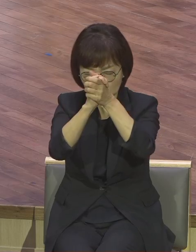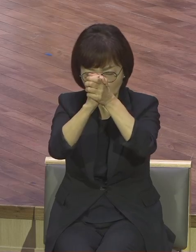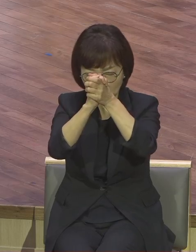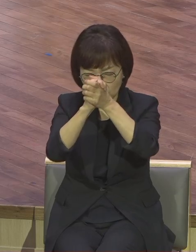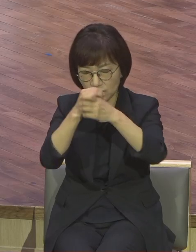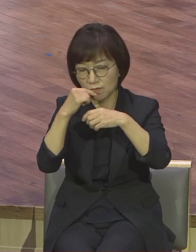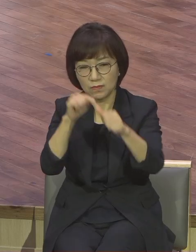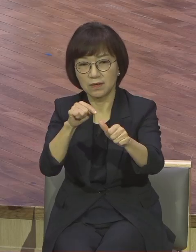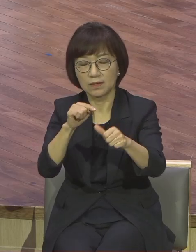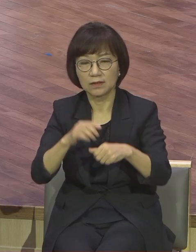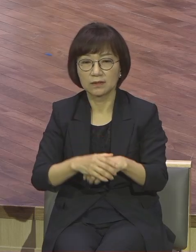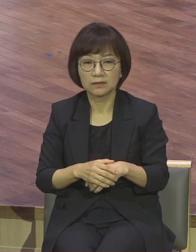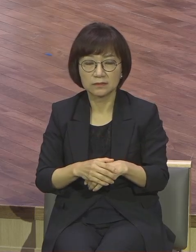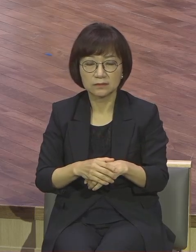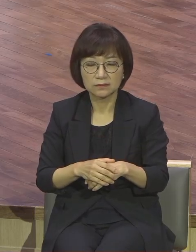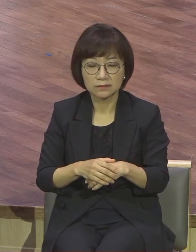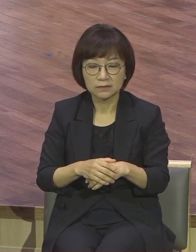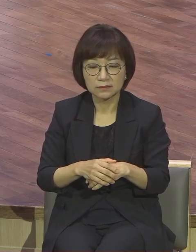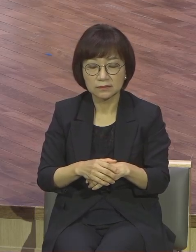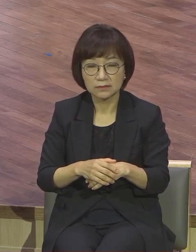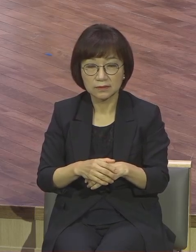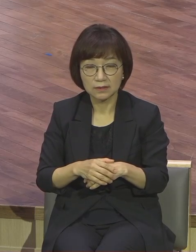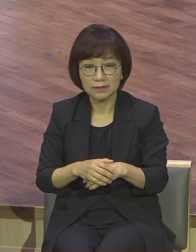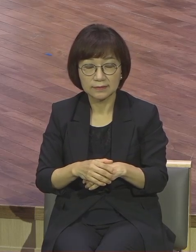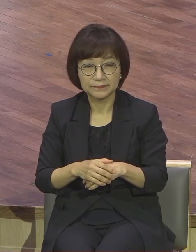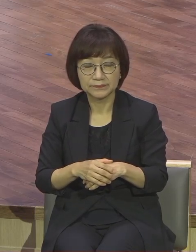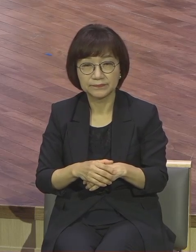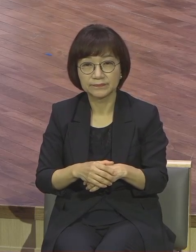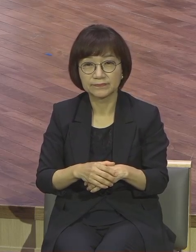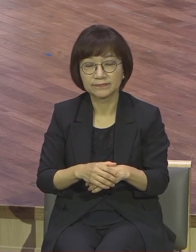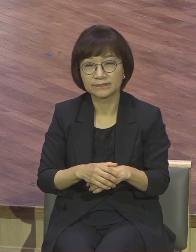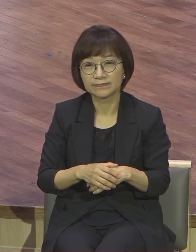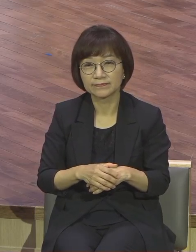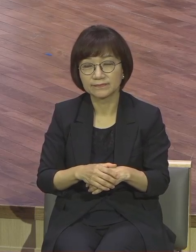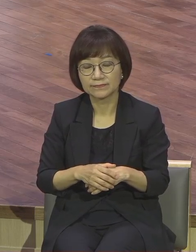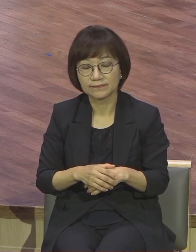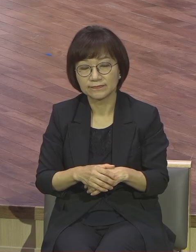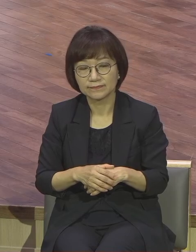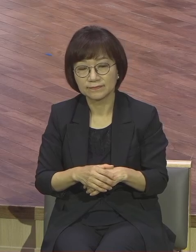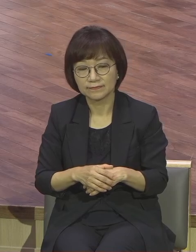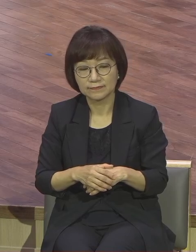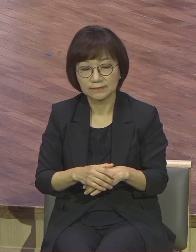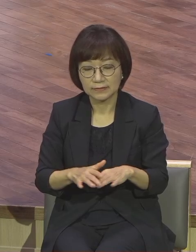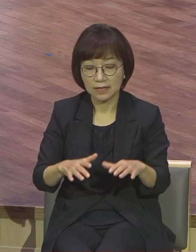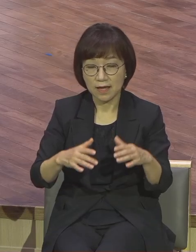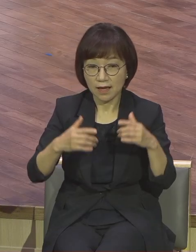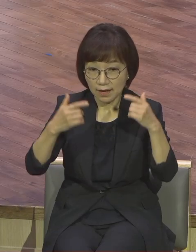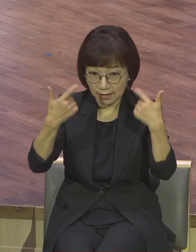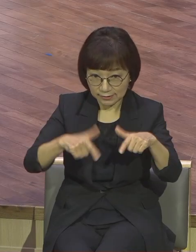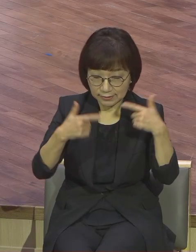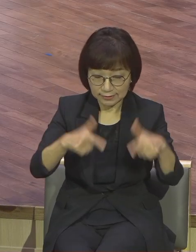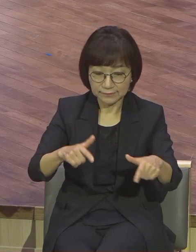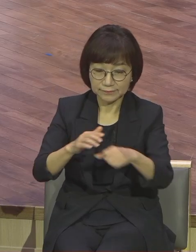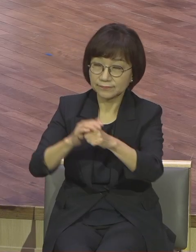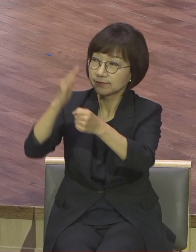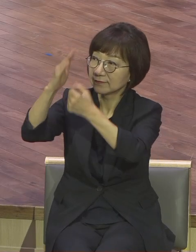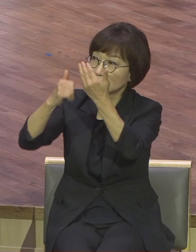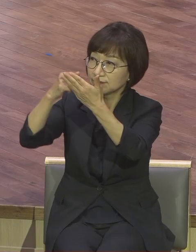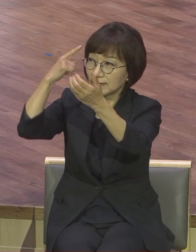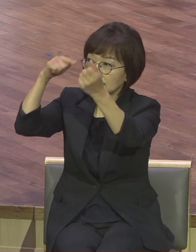영적으로 깨어있는 삶을 날마다 하나님의 뜻과 계획에 맞추는 삶을 살 수 있도록 우리의